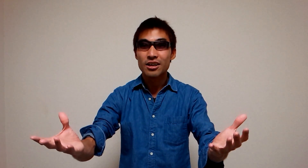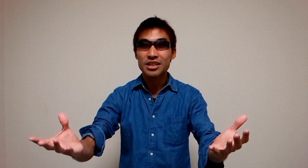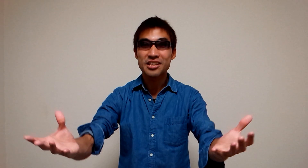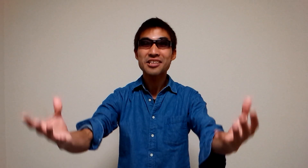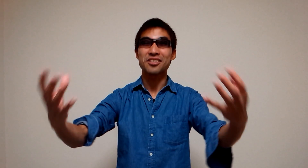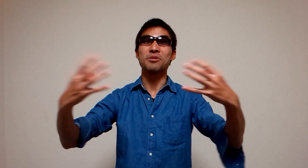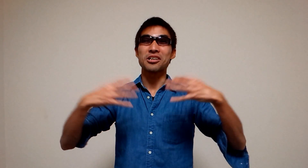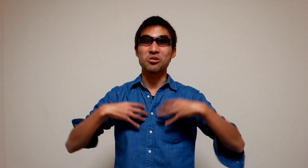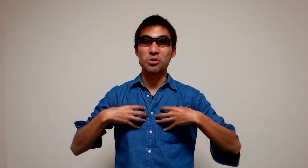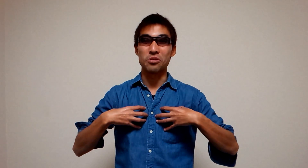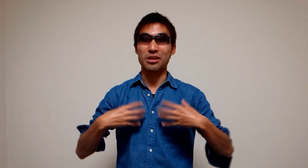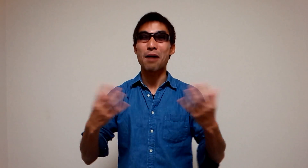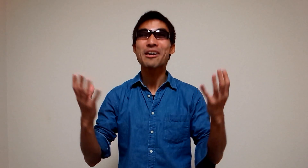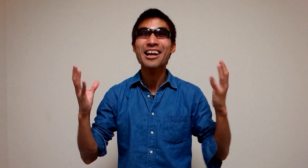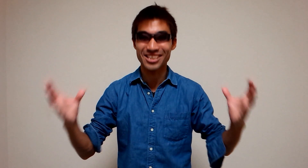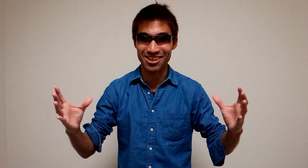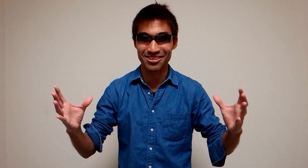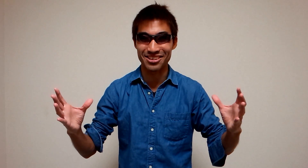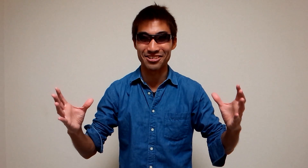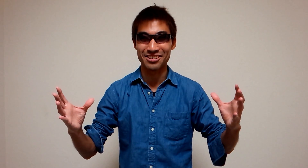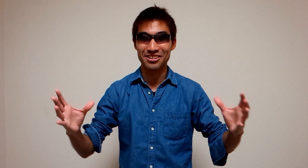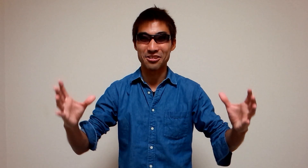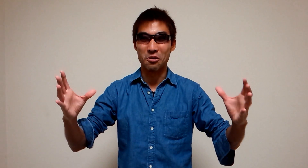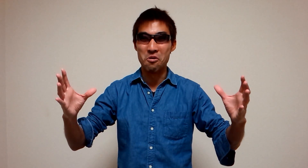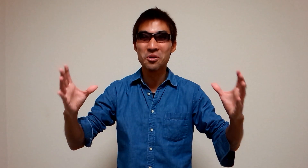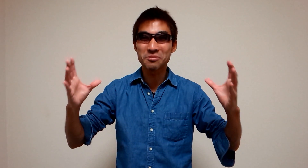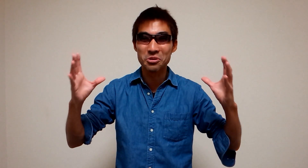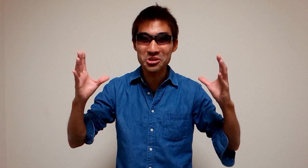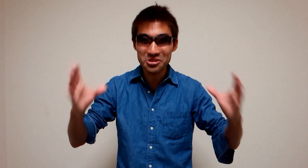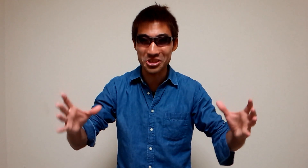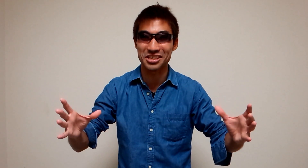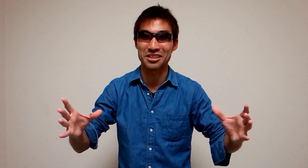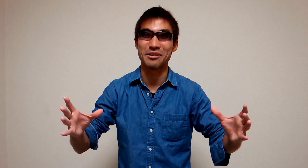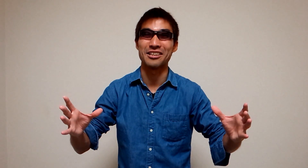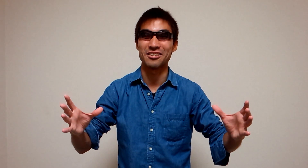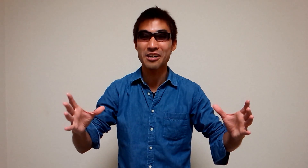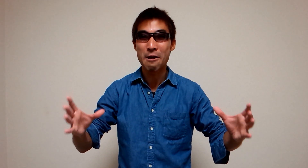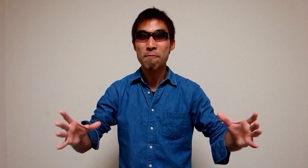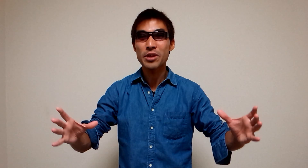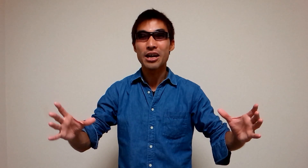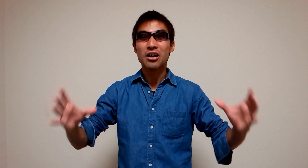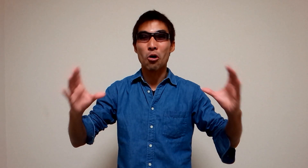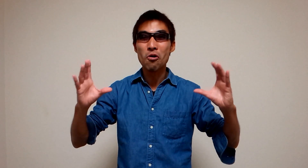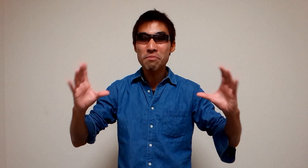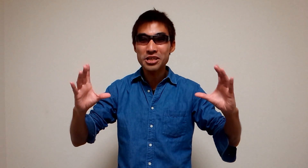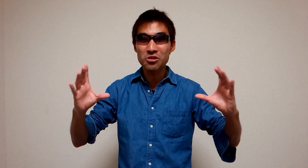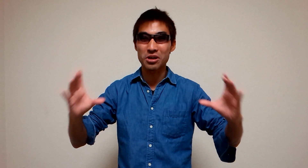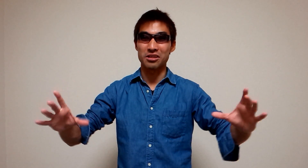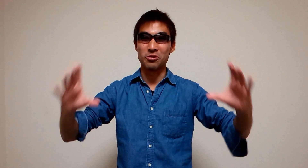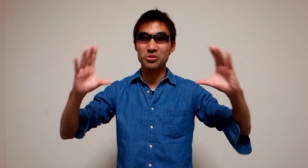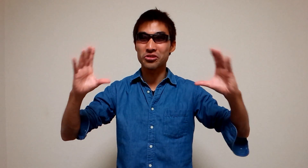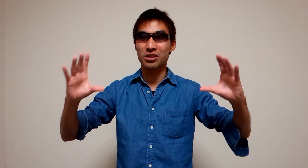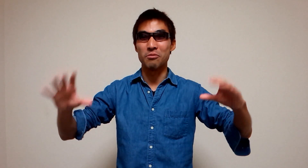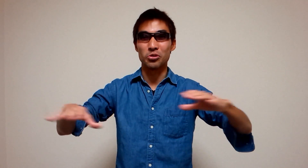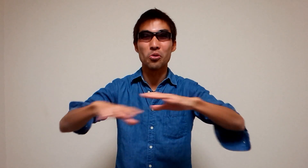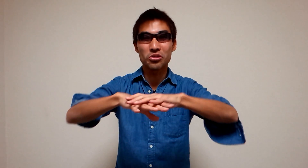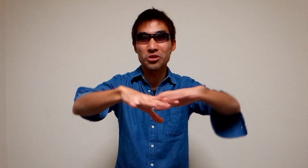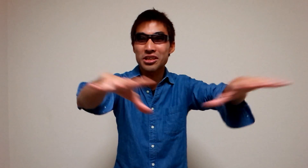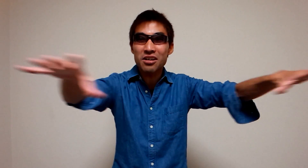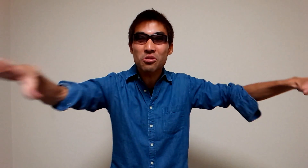遺伝子組み替え商品を食べられちゃうっていうものすごいシステムなんですよねでコンビニ業界ってものすごい東京の至る